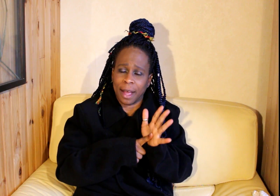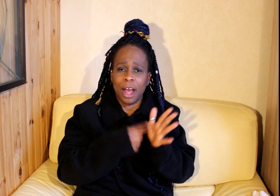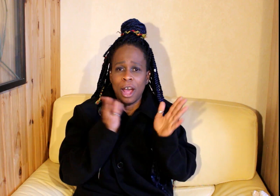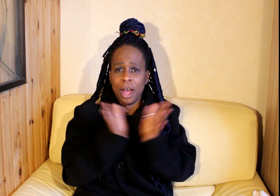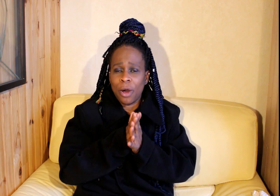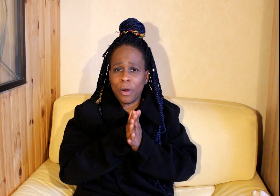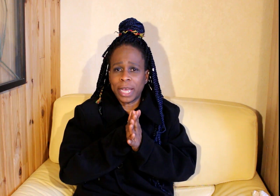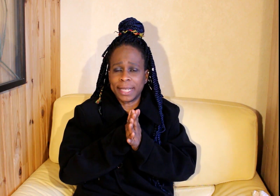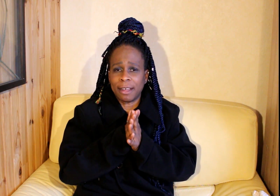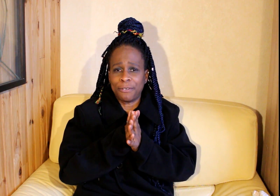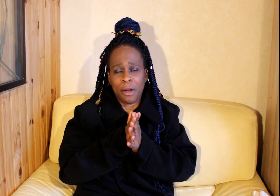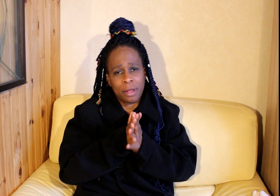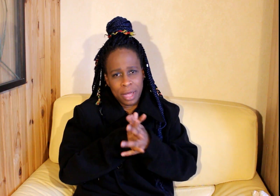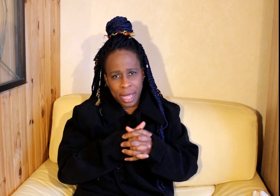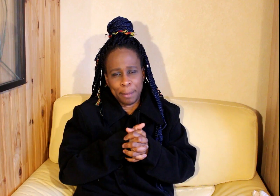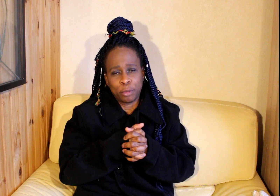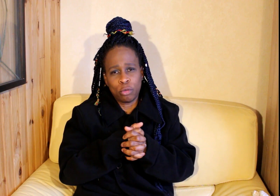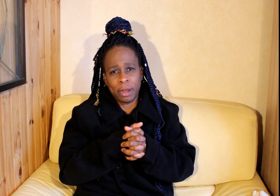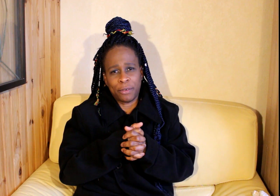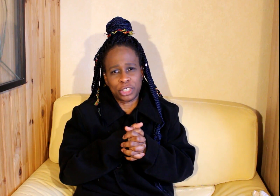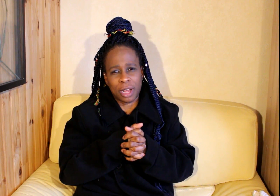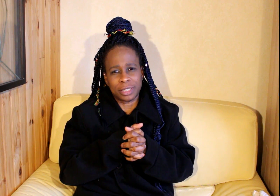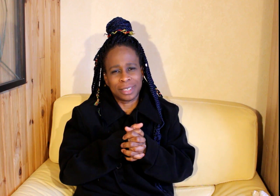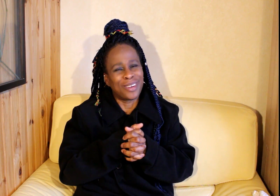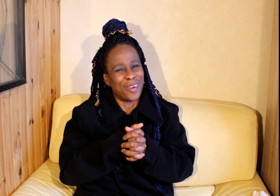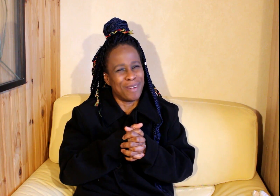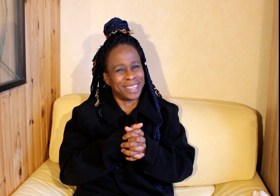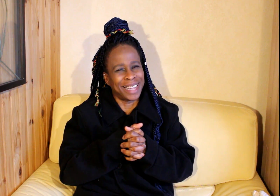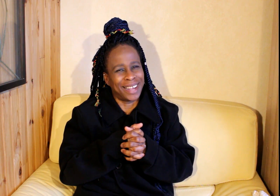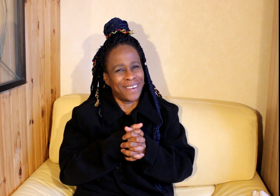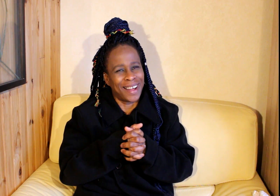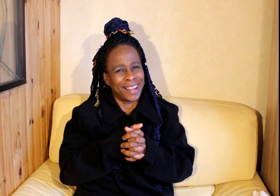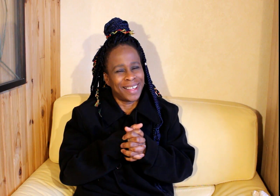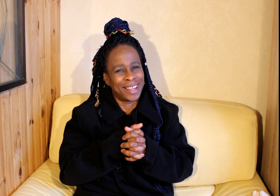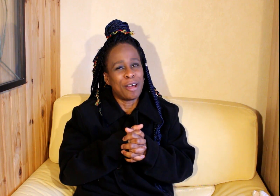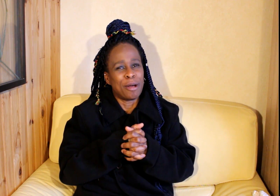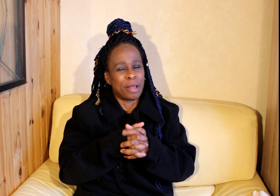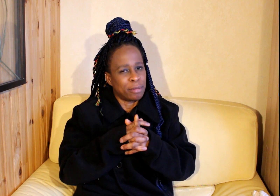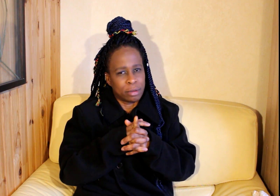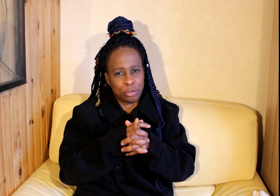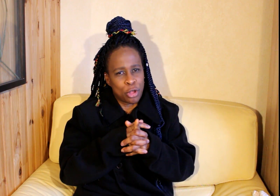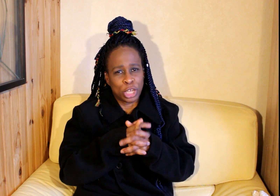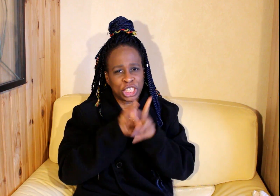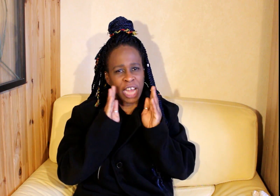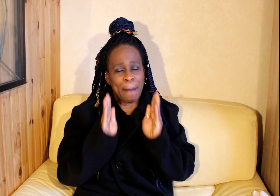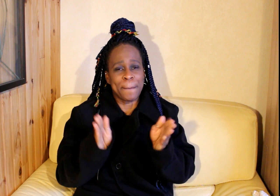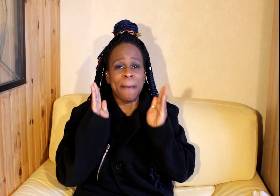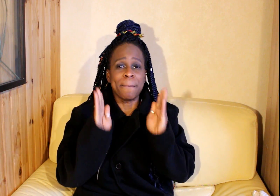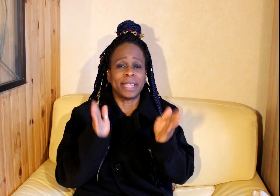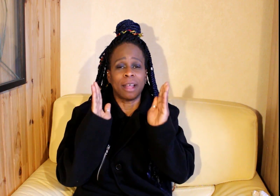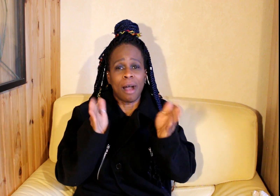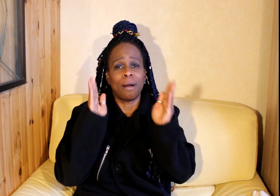Ok les enfants, et pour doubler vos chances commentez quoi Ne jamais mettre en